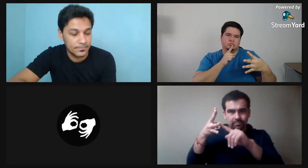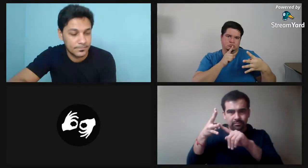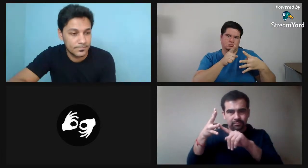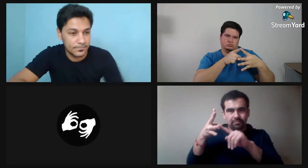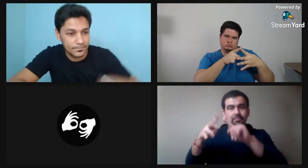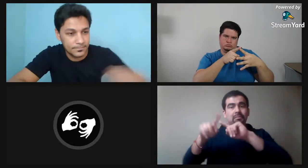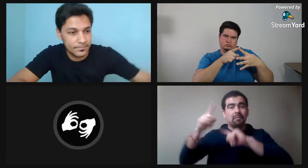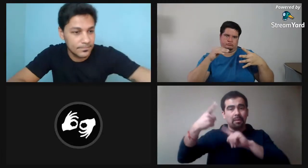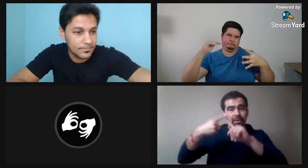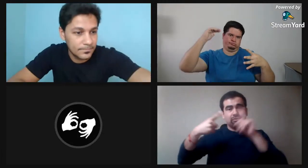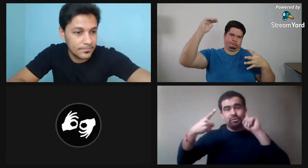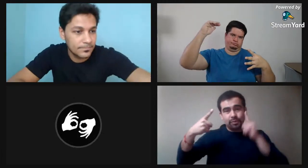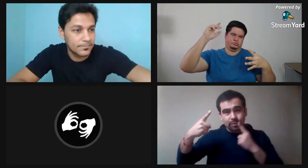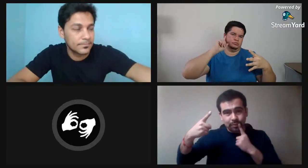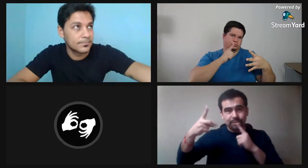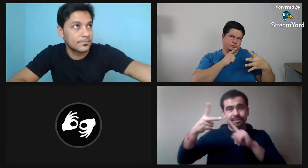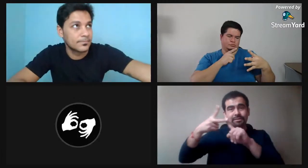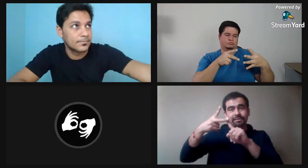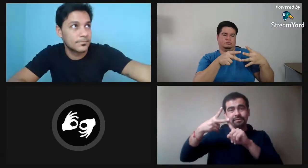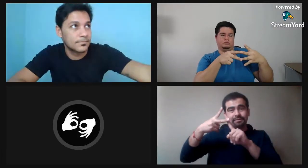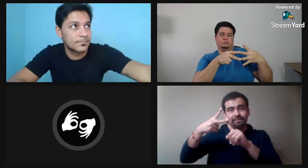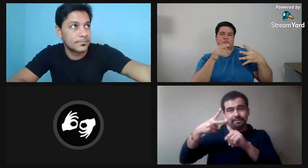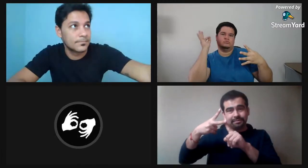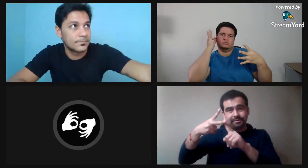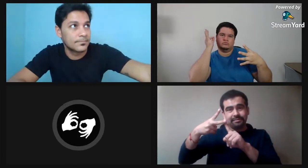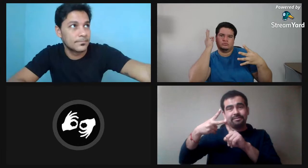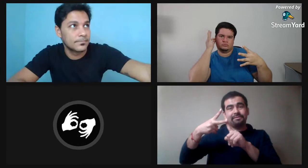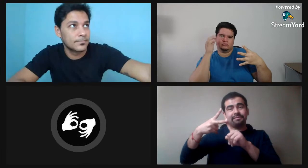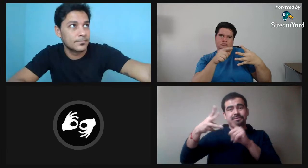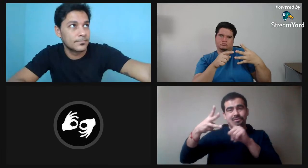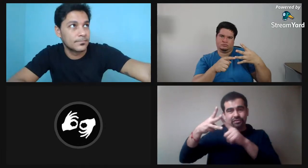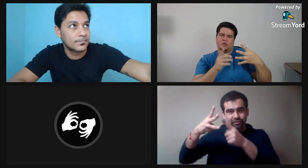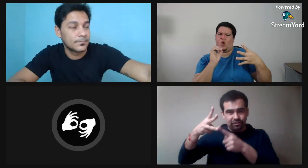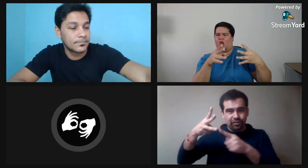Tengo un hermano menor, el primero es sordo, el segundo,